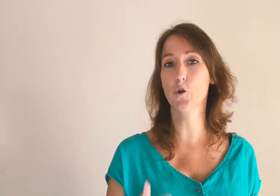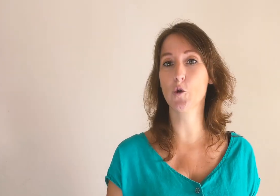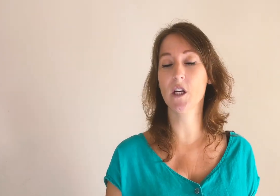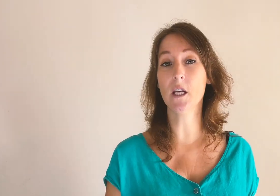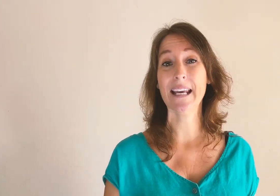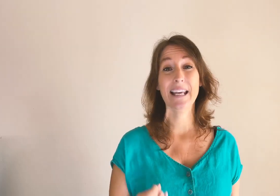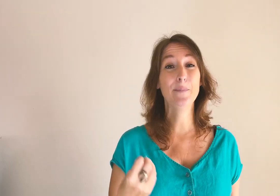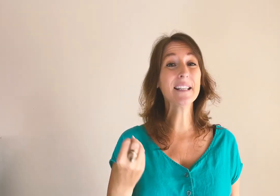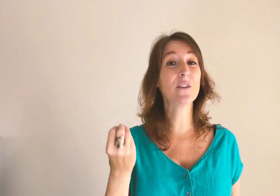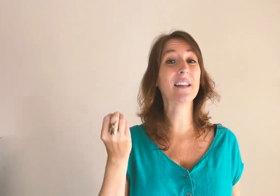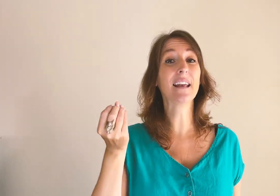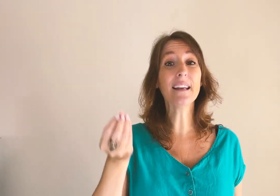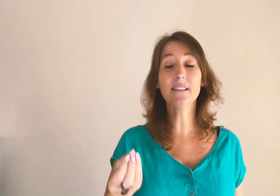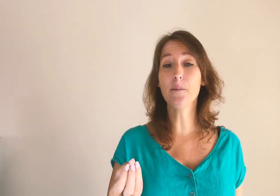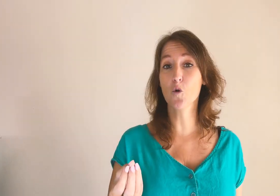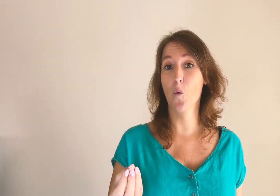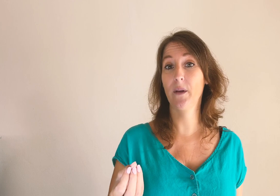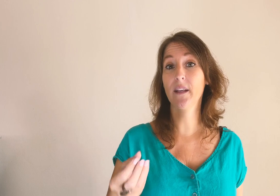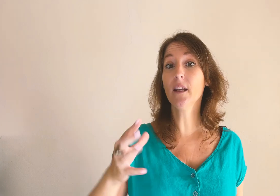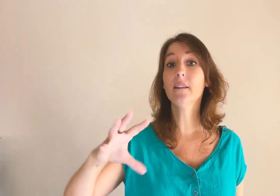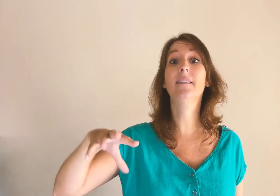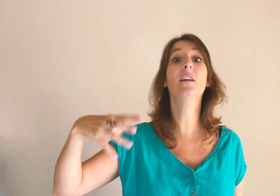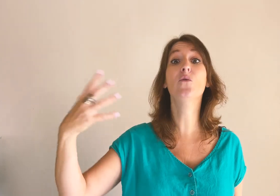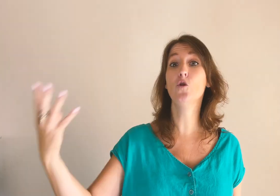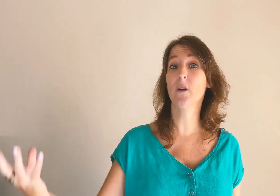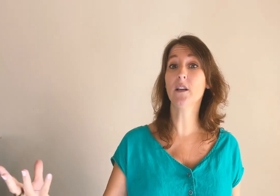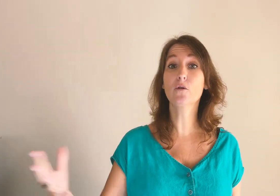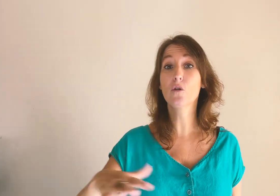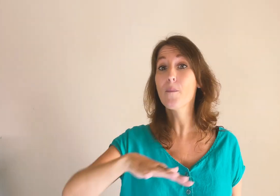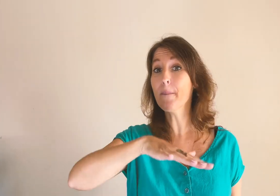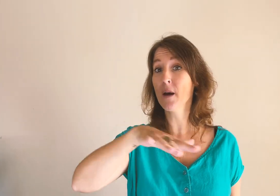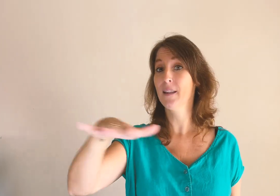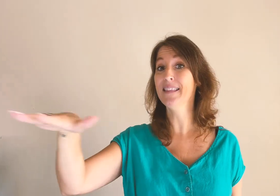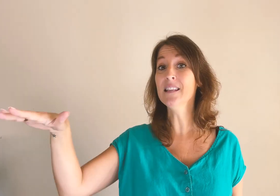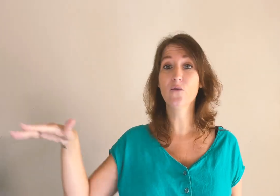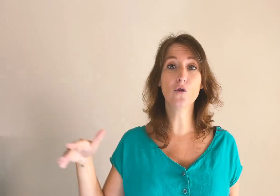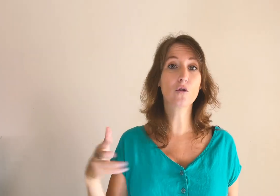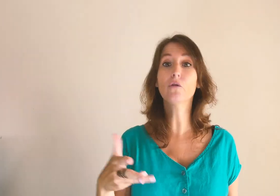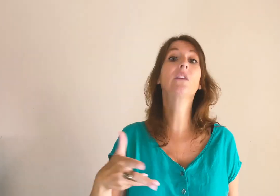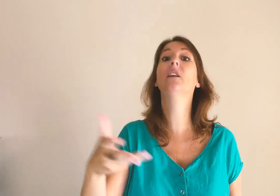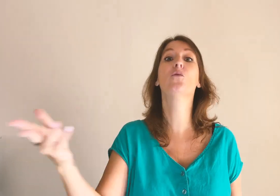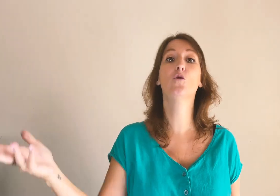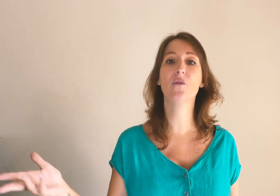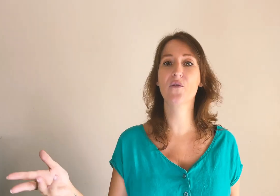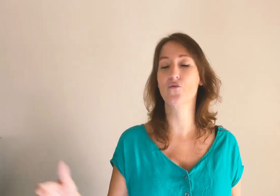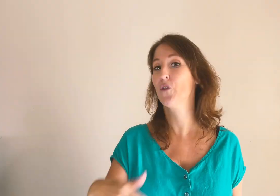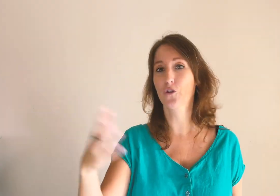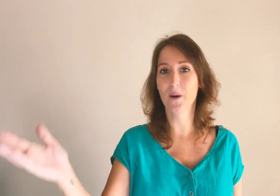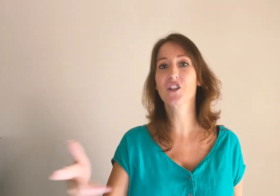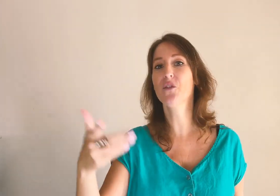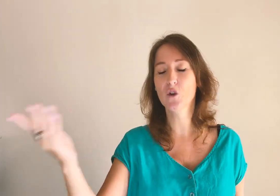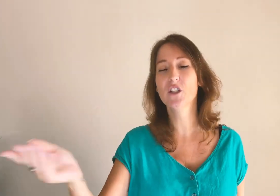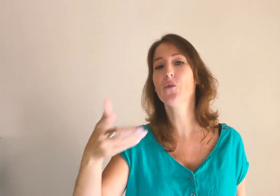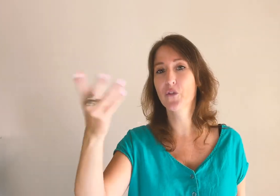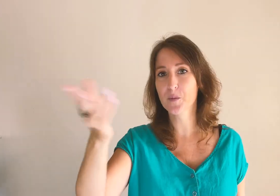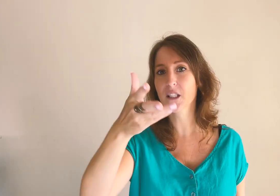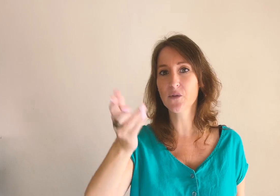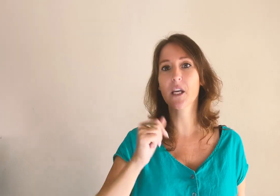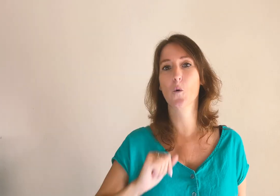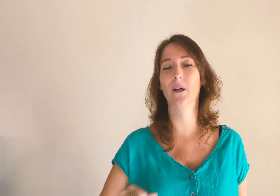sujet, eh bien, ça va être extrêmement compliqué d'évoluer sur le même niveau que ce qui évolue avec vous. Votre marché, vos clients, vos objectifs, vous avez compris.